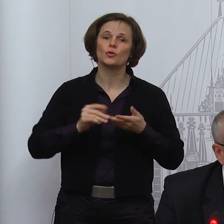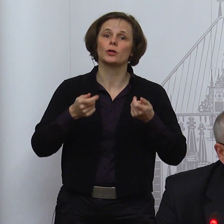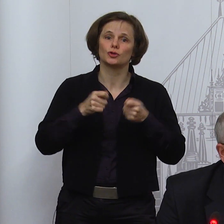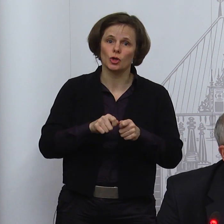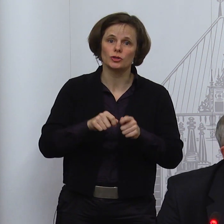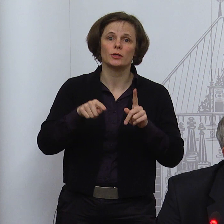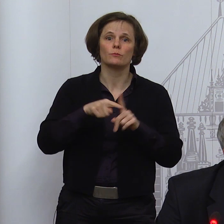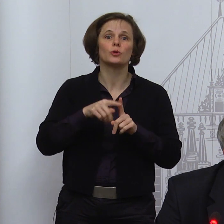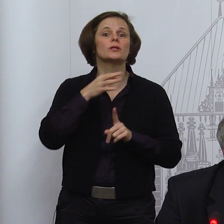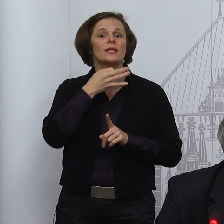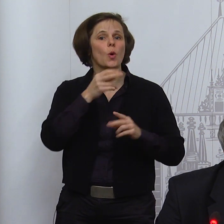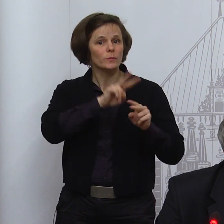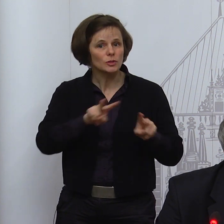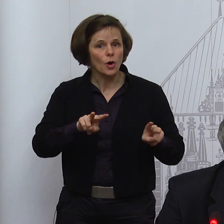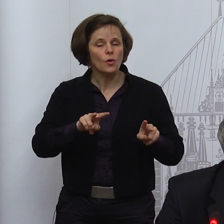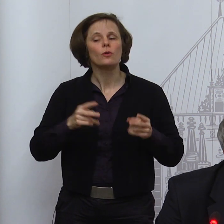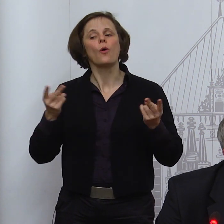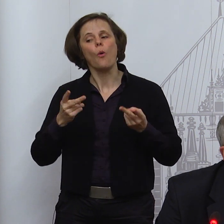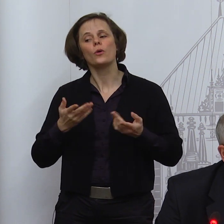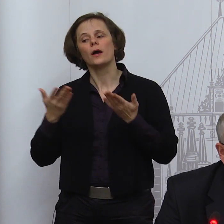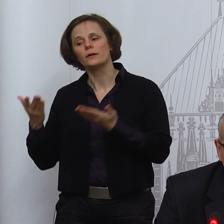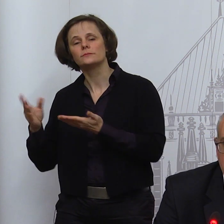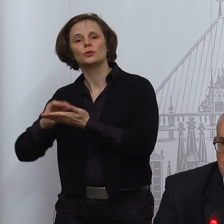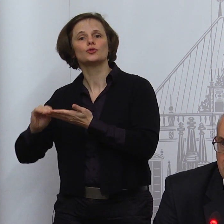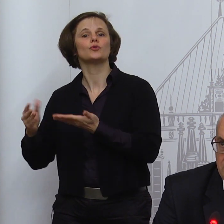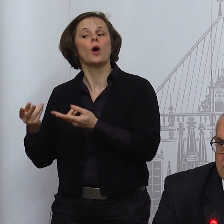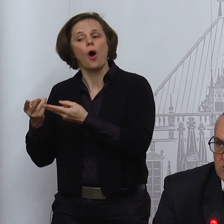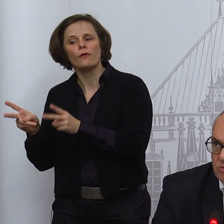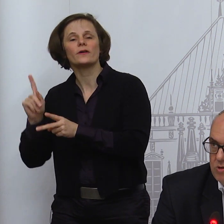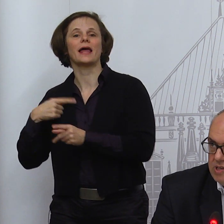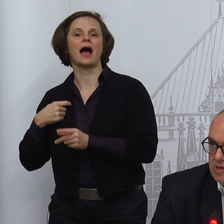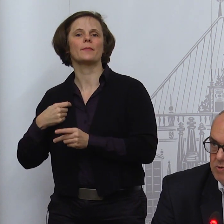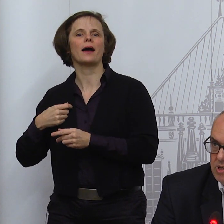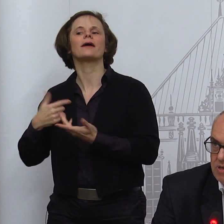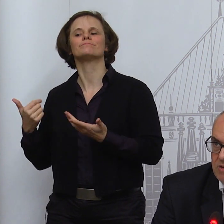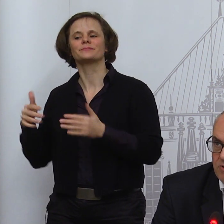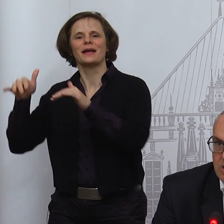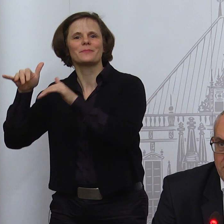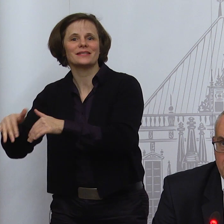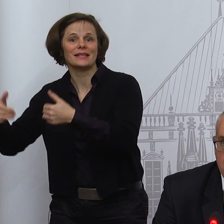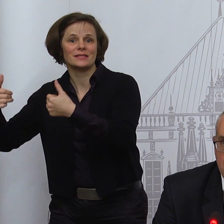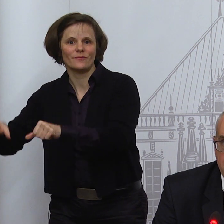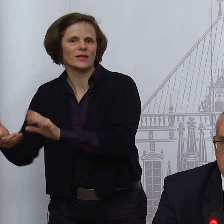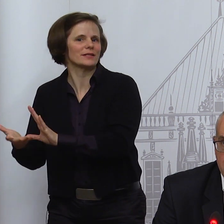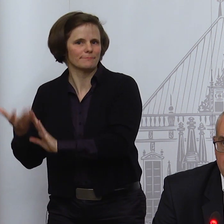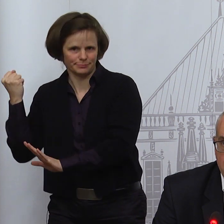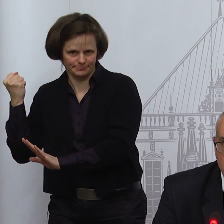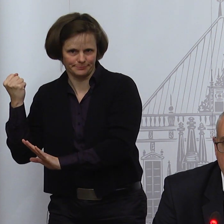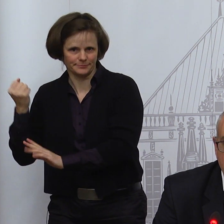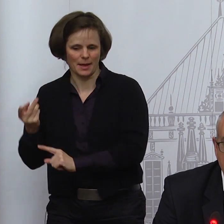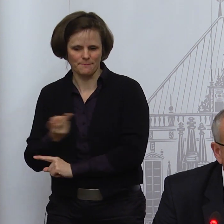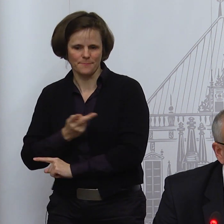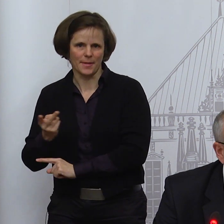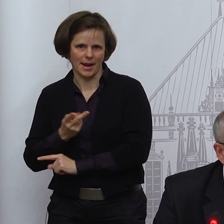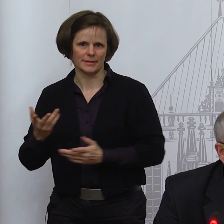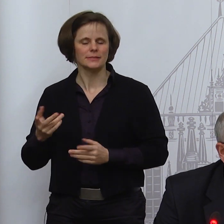Oder Schulen offen, aber Aufhebung der Präsenzpflicht. Das ist grundsätzlich bestätigt worden. Aber mit dem Hinweis vor